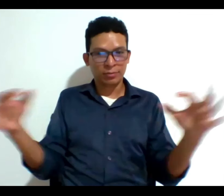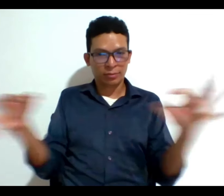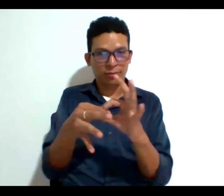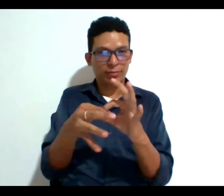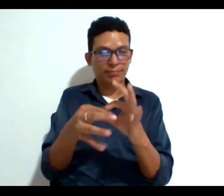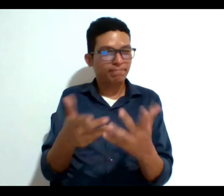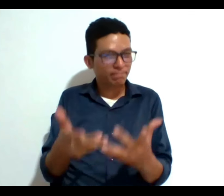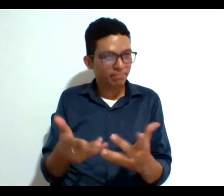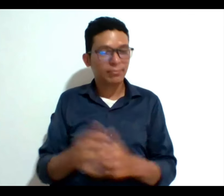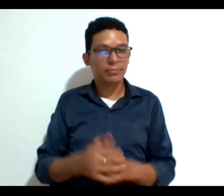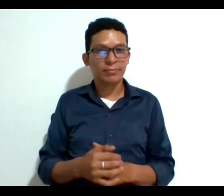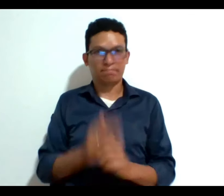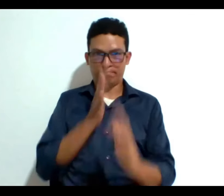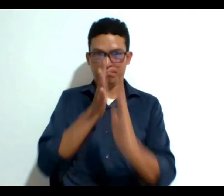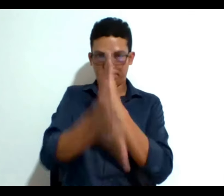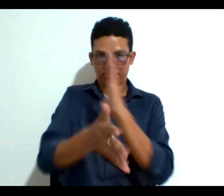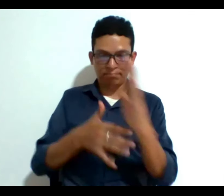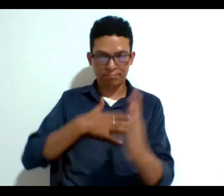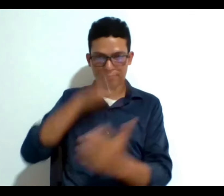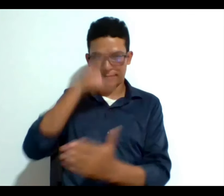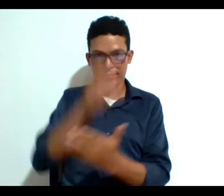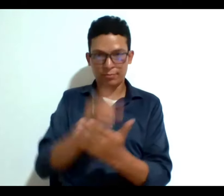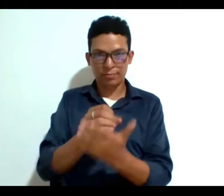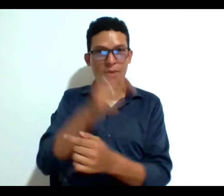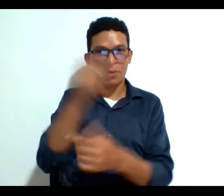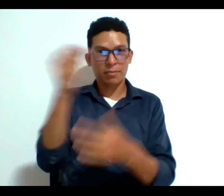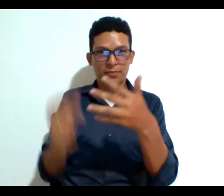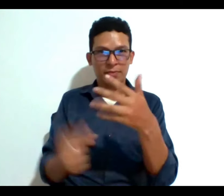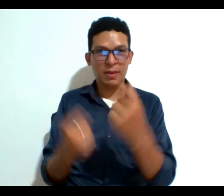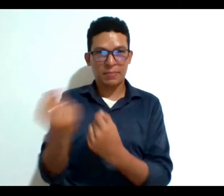y hasta ahí doy mi opinión para el resto de las preguntas